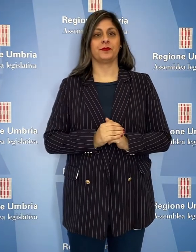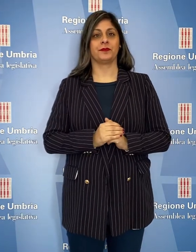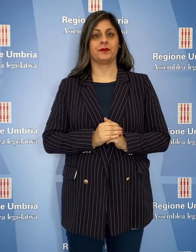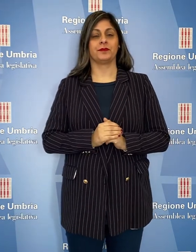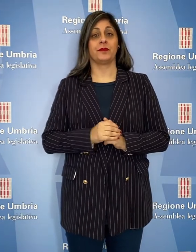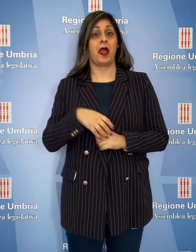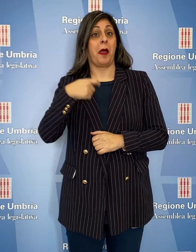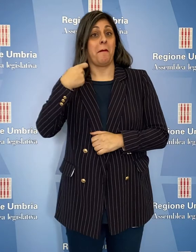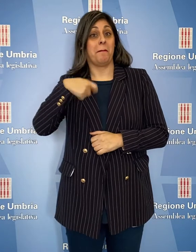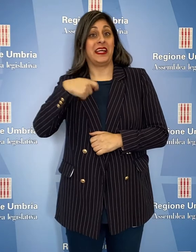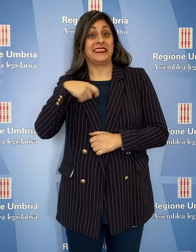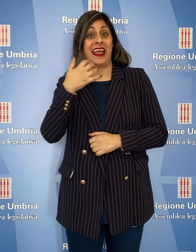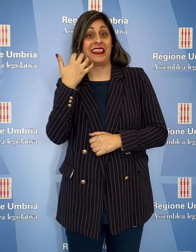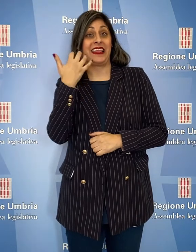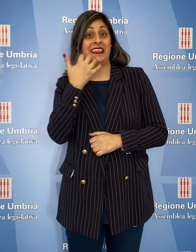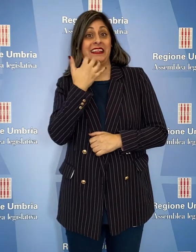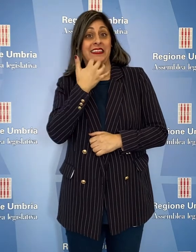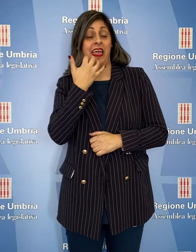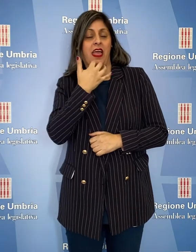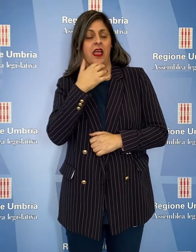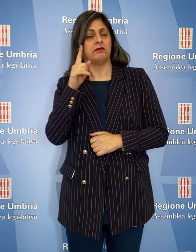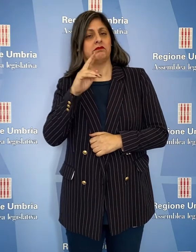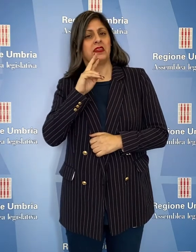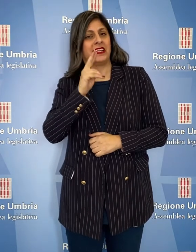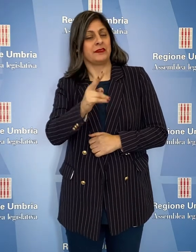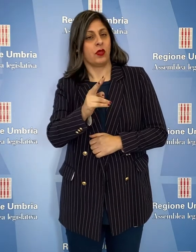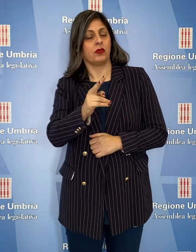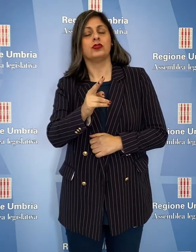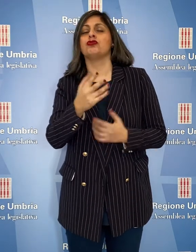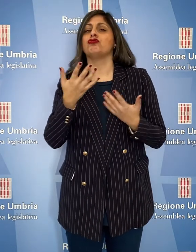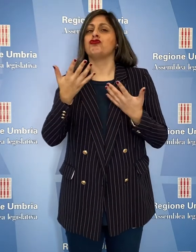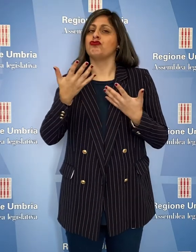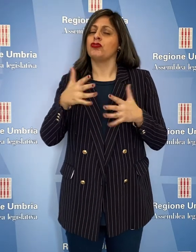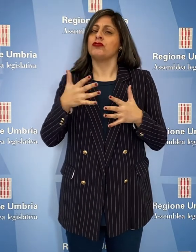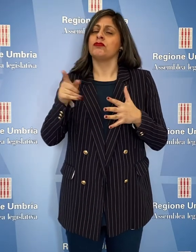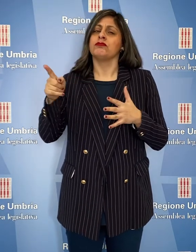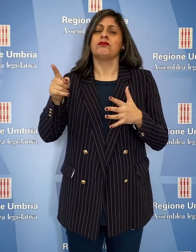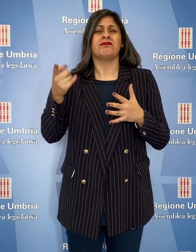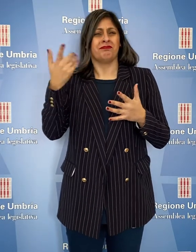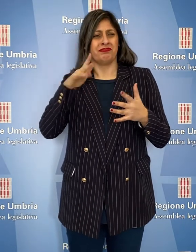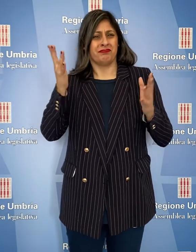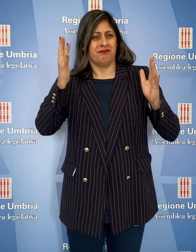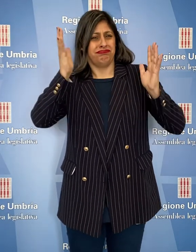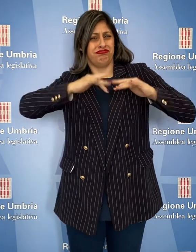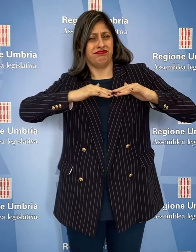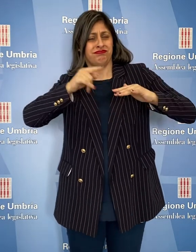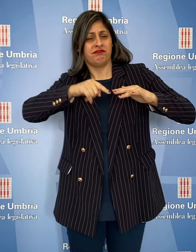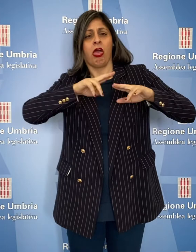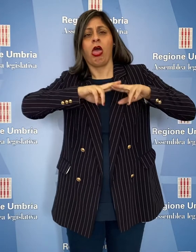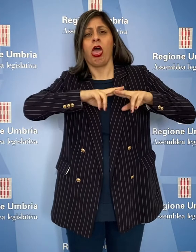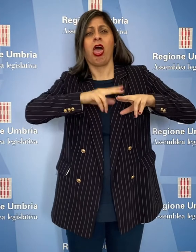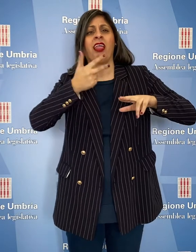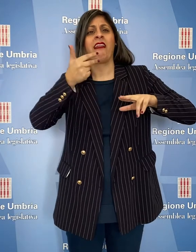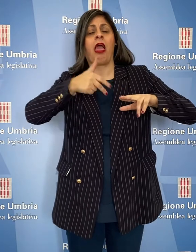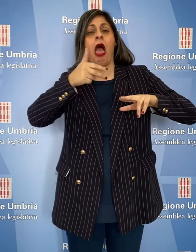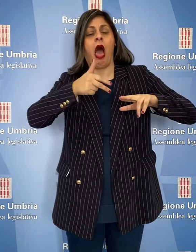La Presidente Donatella Tesei ha risposto che sono state rimosse le macerie ferme da tre anni.